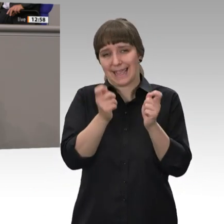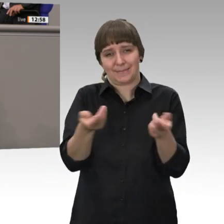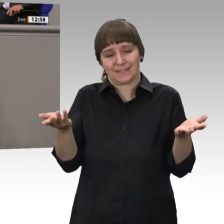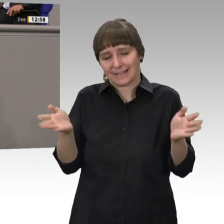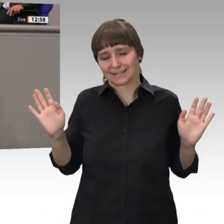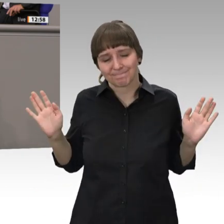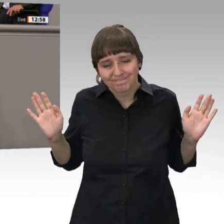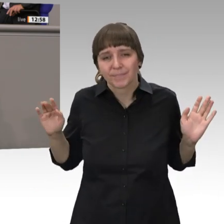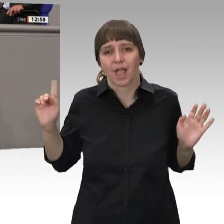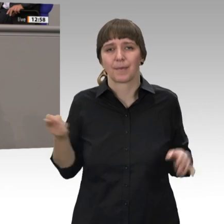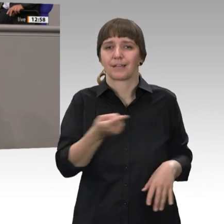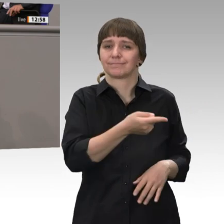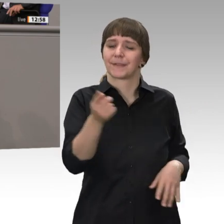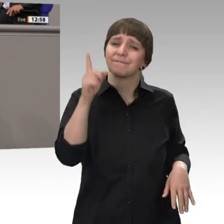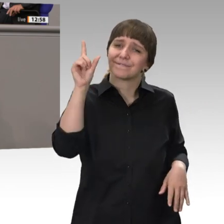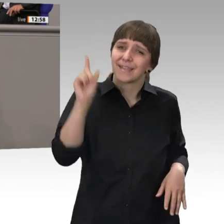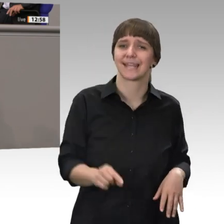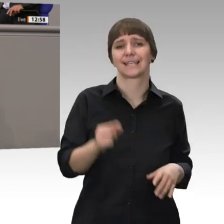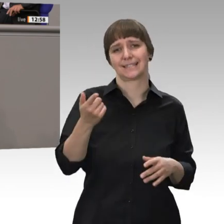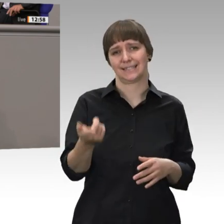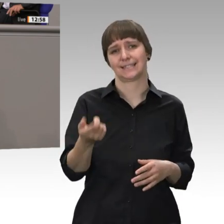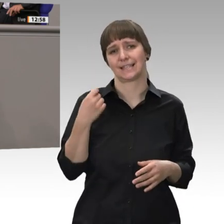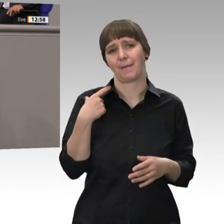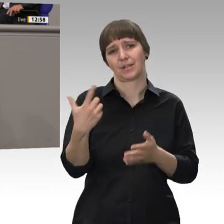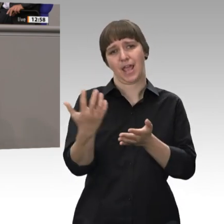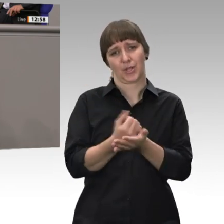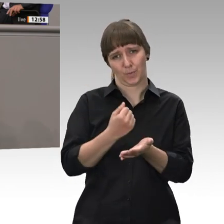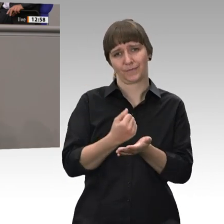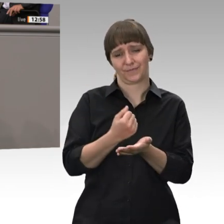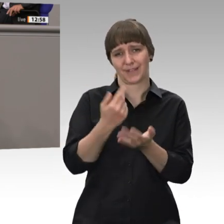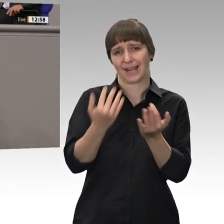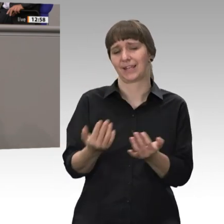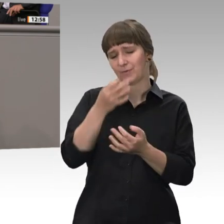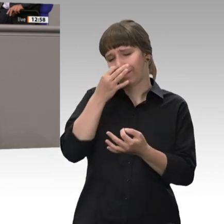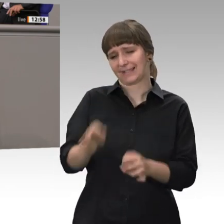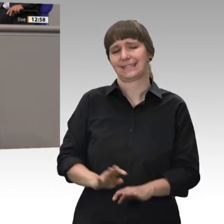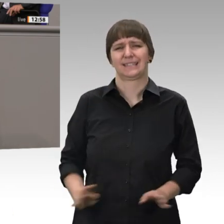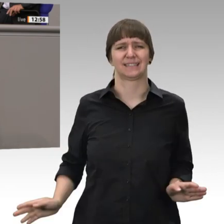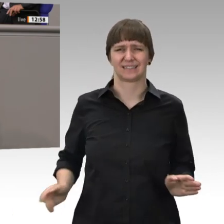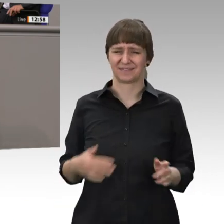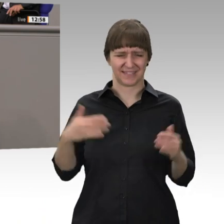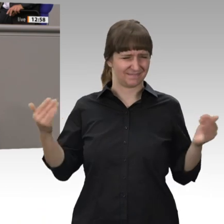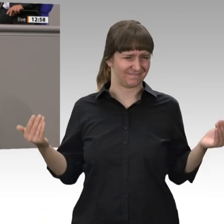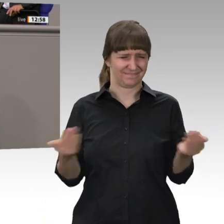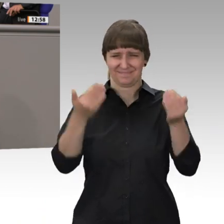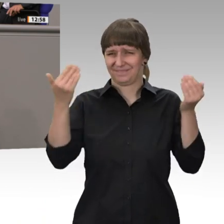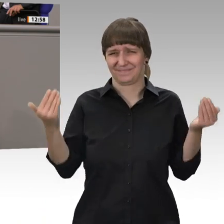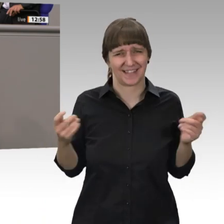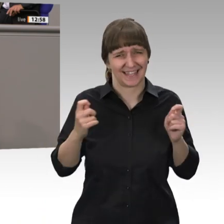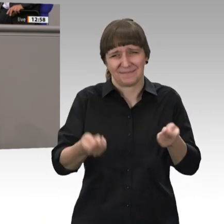wenigstens auf die Anrechnung der Kapitaleinkünfte. Denn das ist ja widersinnig, was da herausgekommen ist. Die